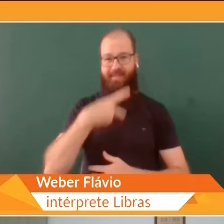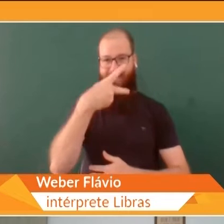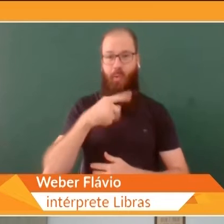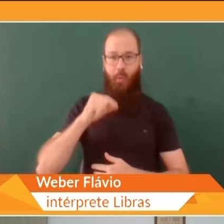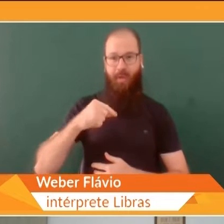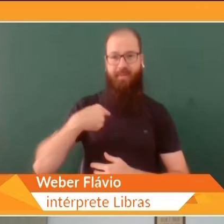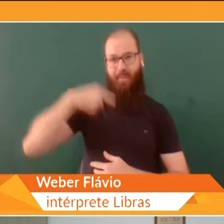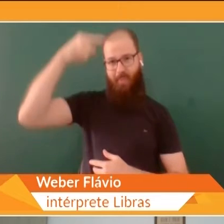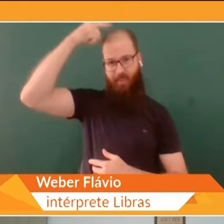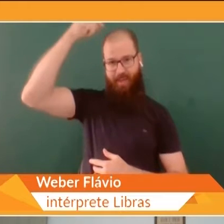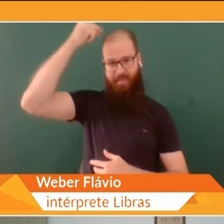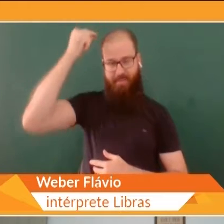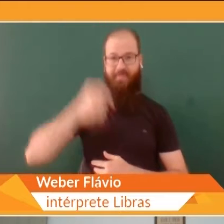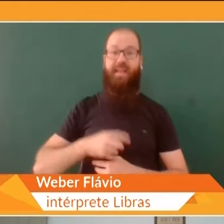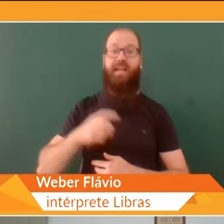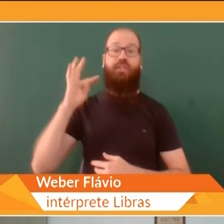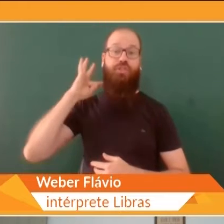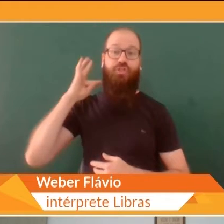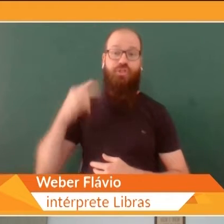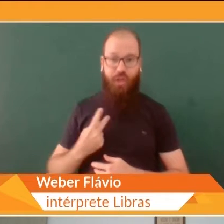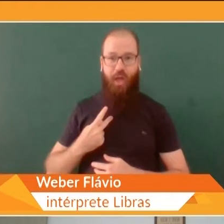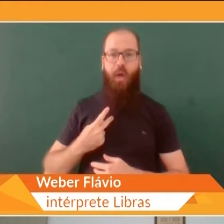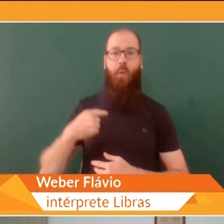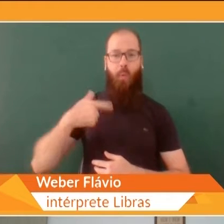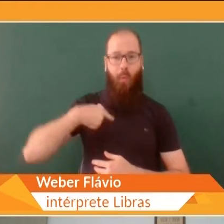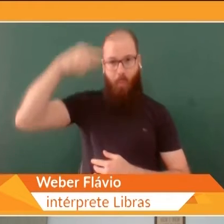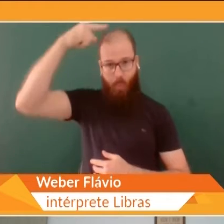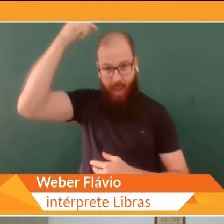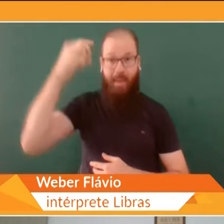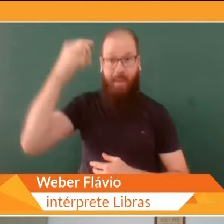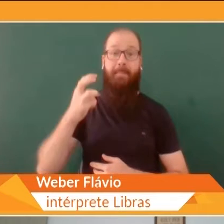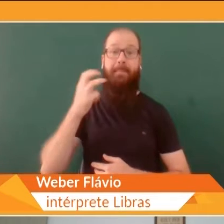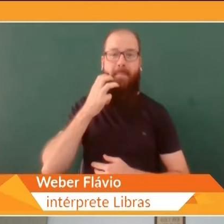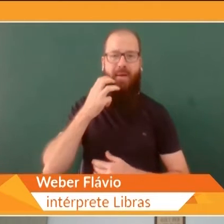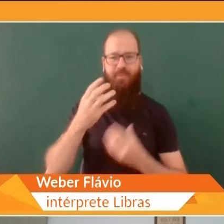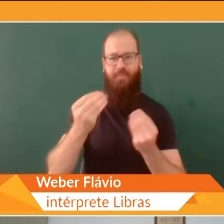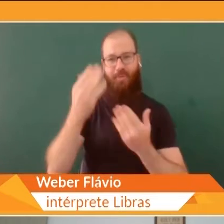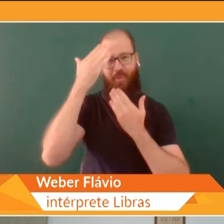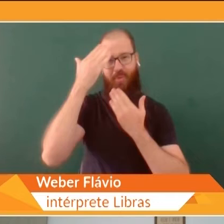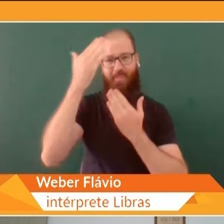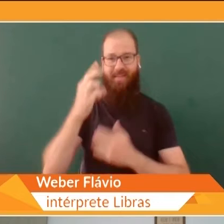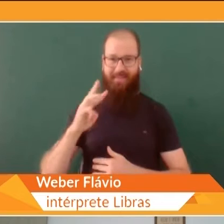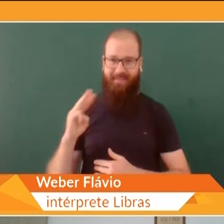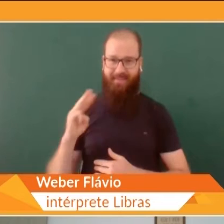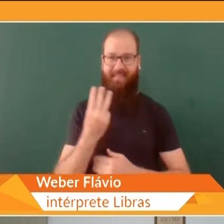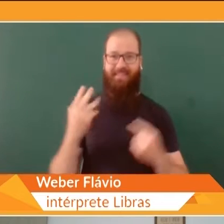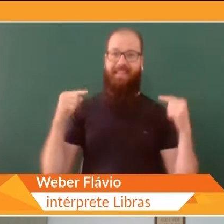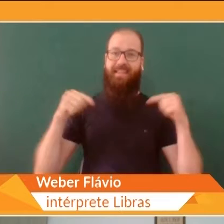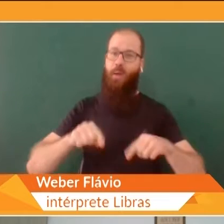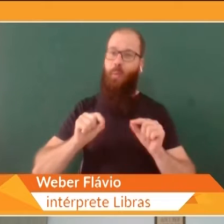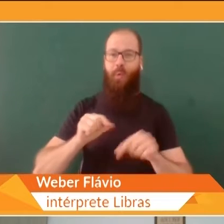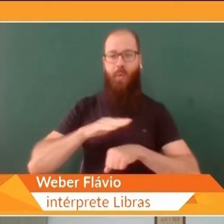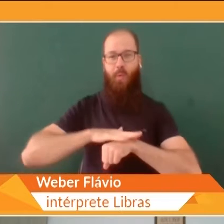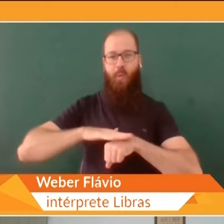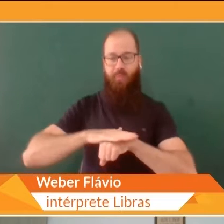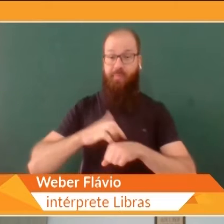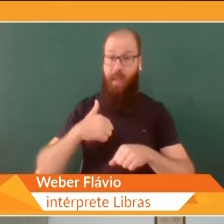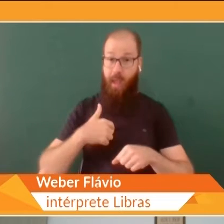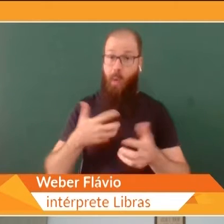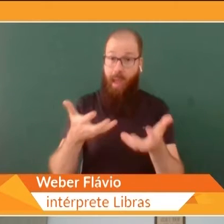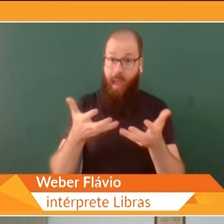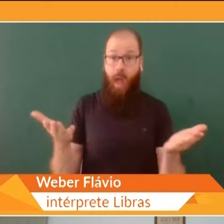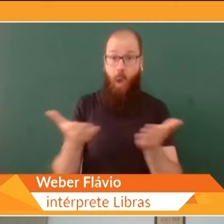Tiago, Marcos, Weber, muito obrigada pela presença, para a gente poder conversar. Eu queria começar perguntando ao Tiago,